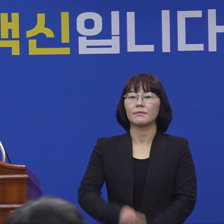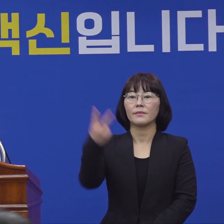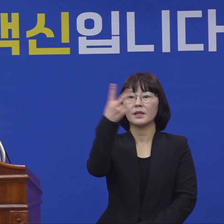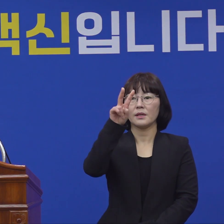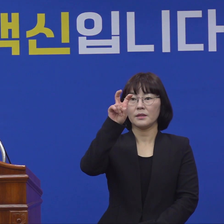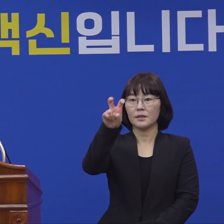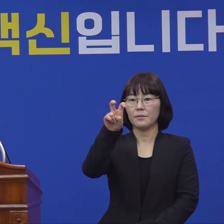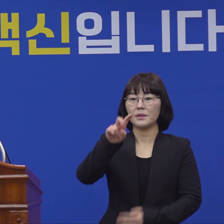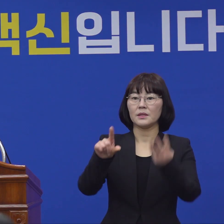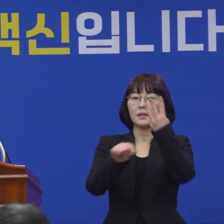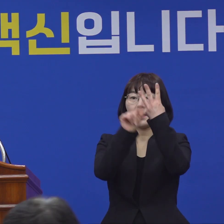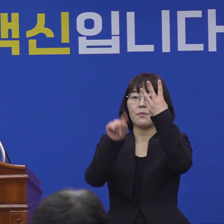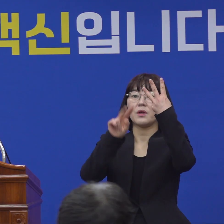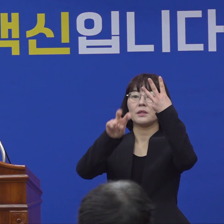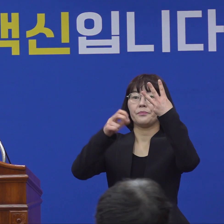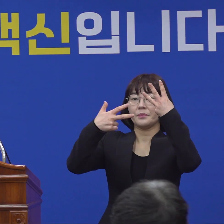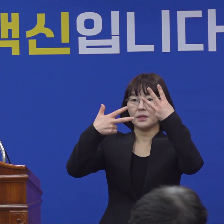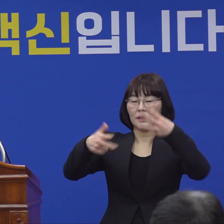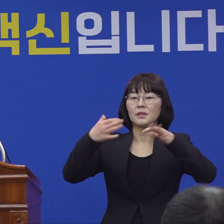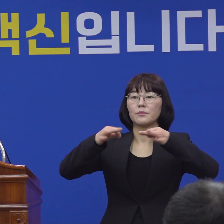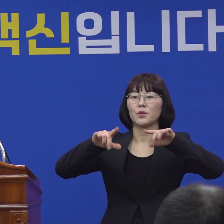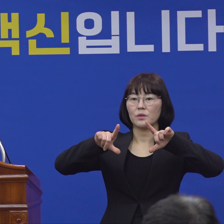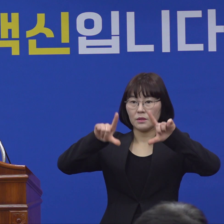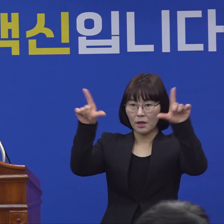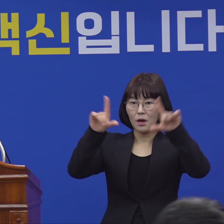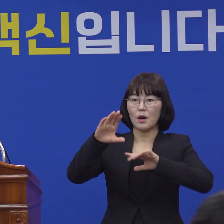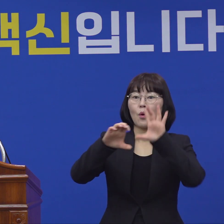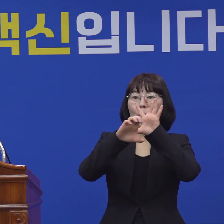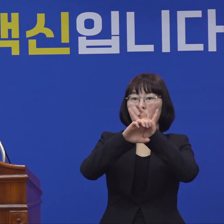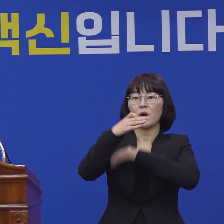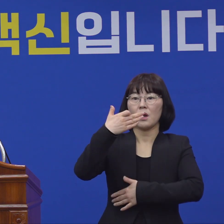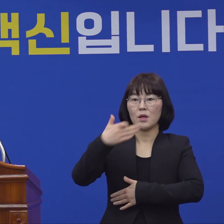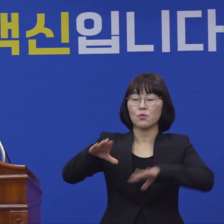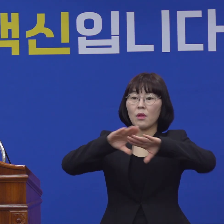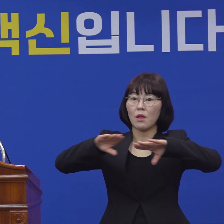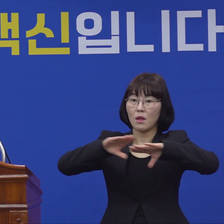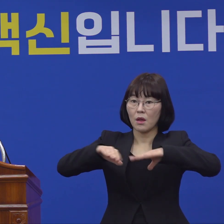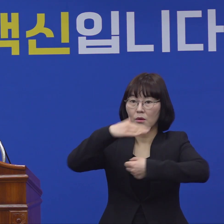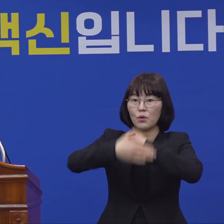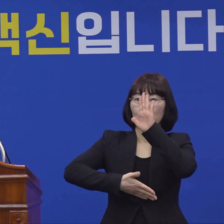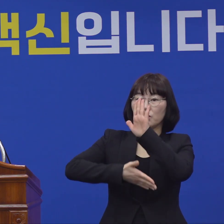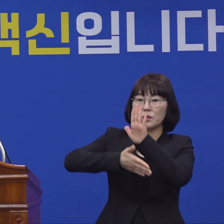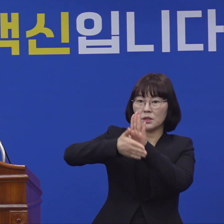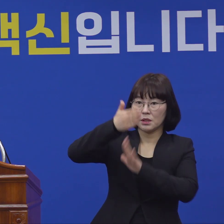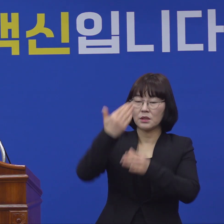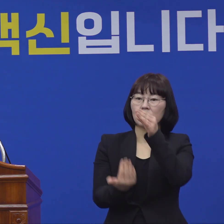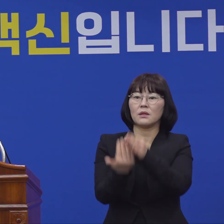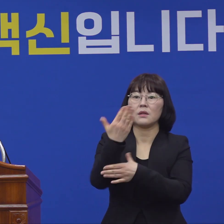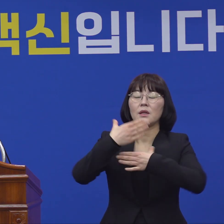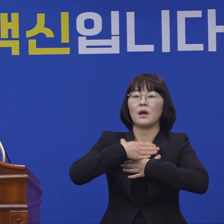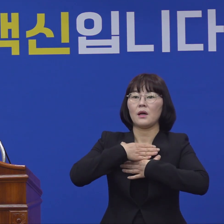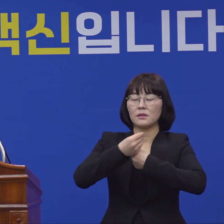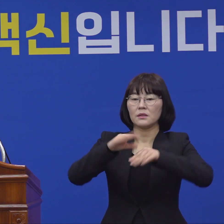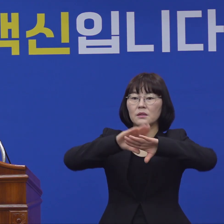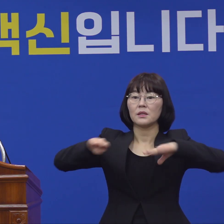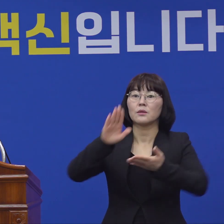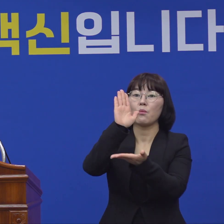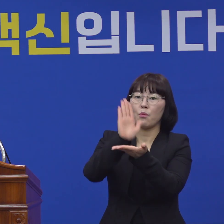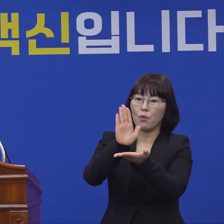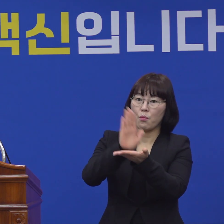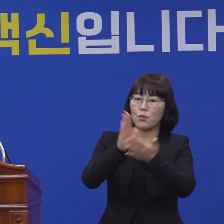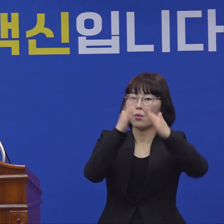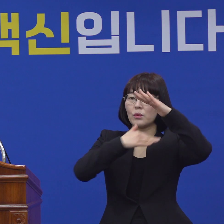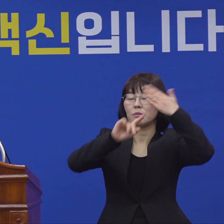2020년 3월 27일 금요일 코로나19 대응 관련 대구광역시재난안전대책본부